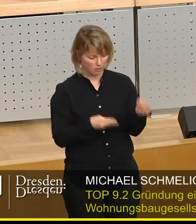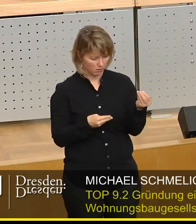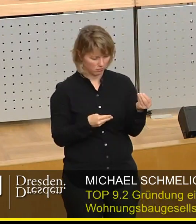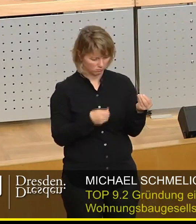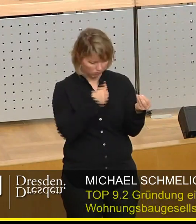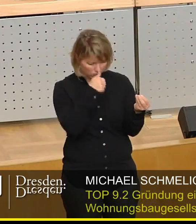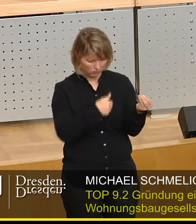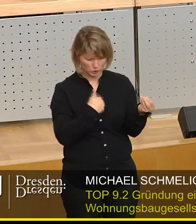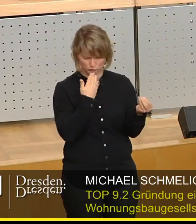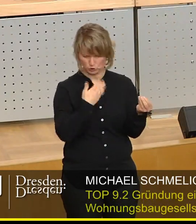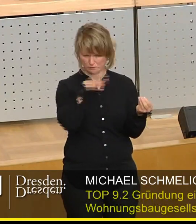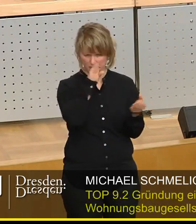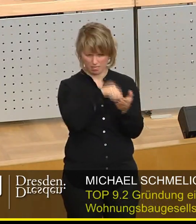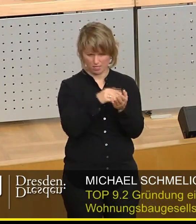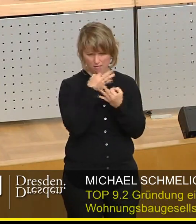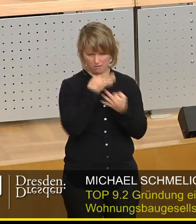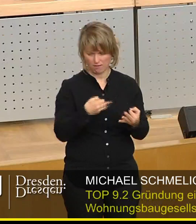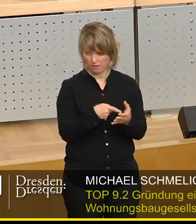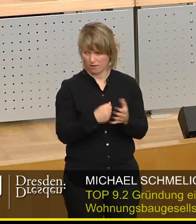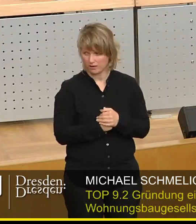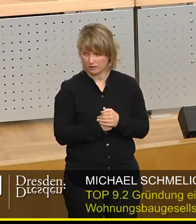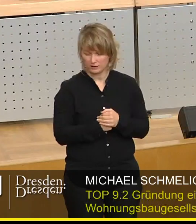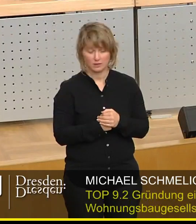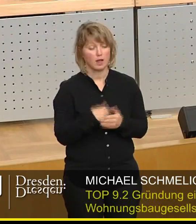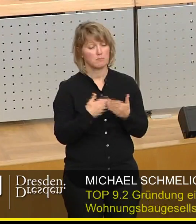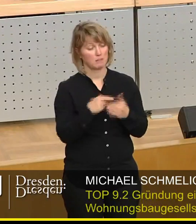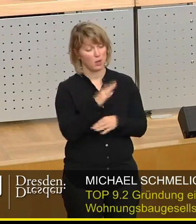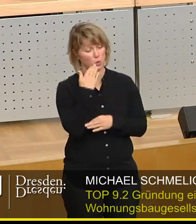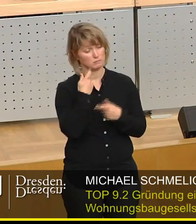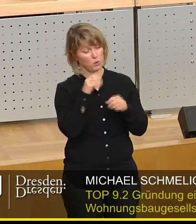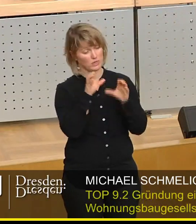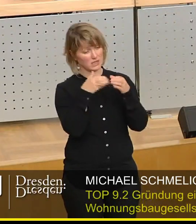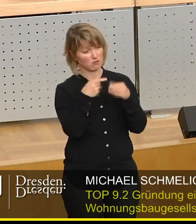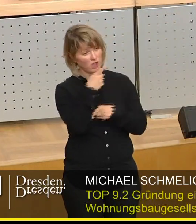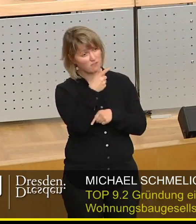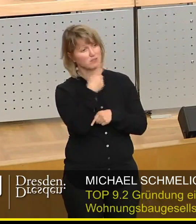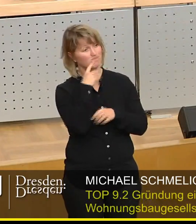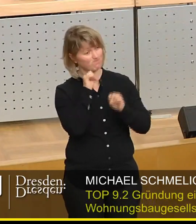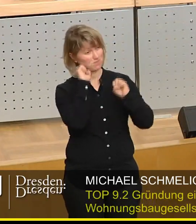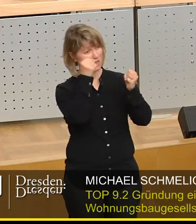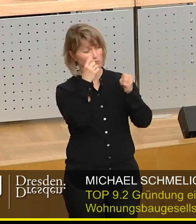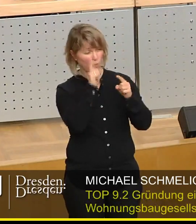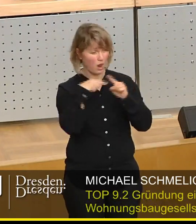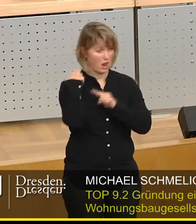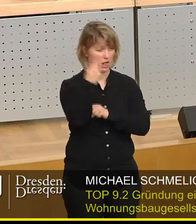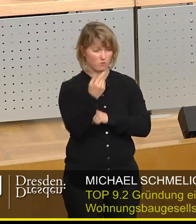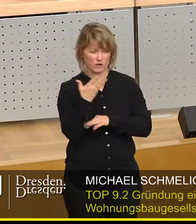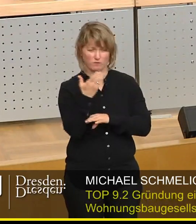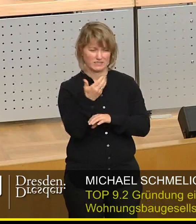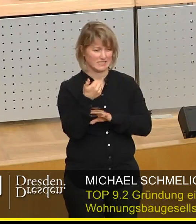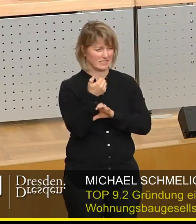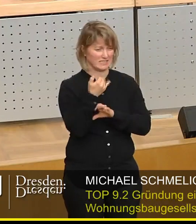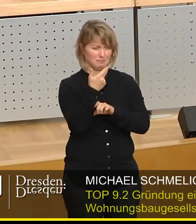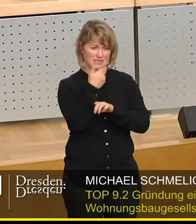Wenn ich eine Wohnungsbaugesellschaft, die in den nächsten 20, 30, 40, 50, 60 Jahren Wohnungen hier erstellen soll, dann erwarte ich auch